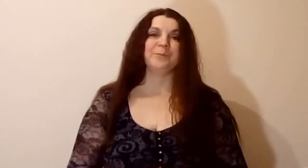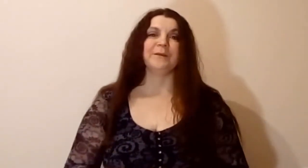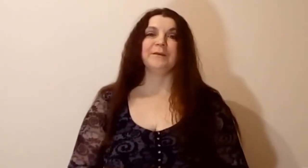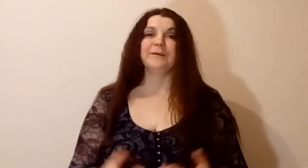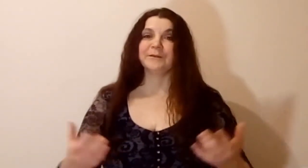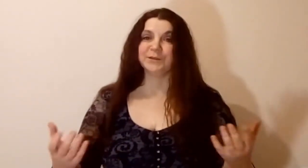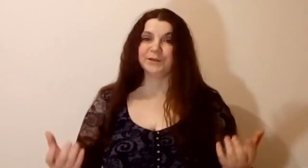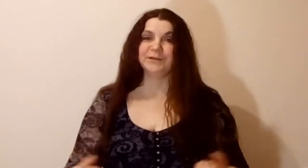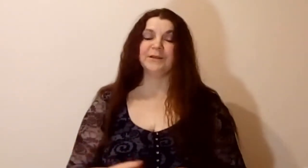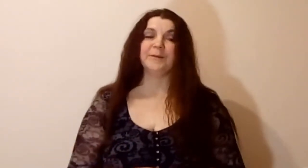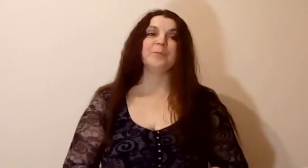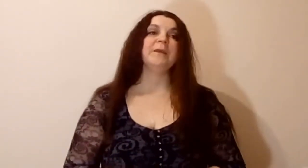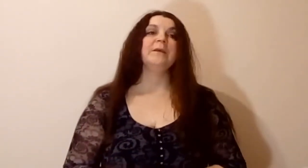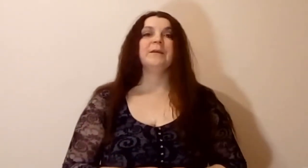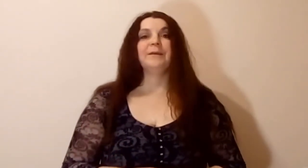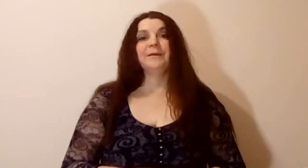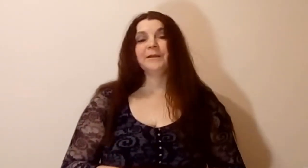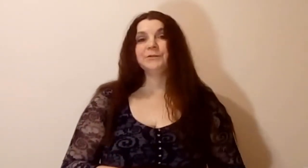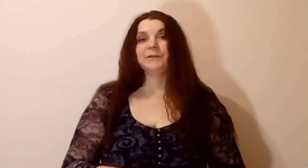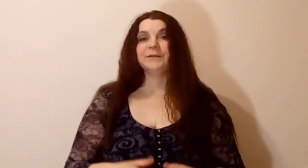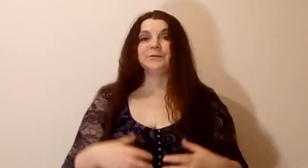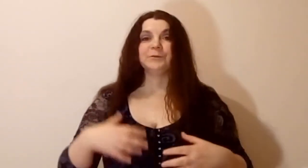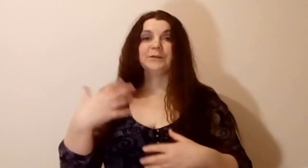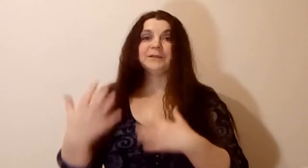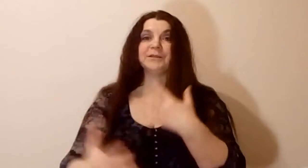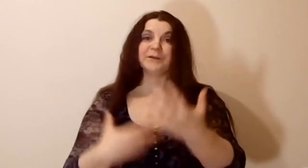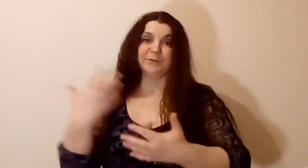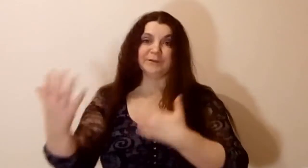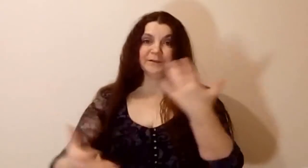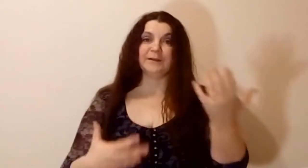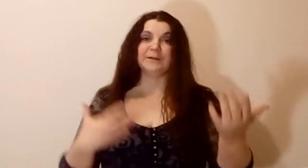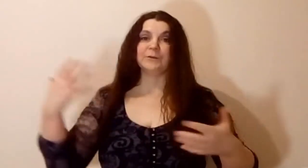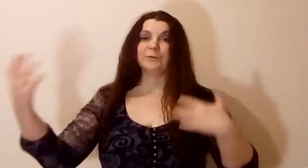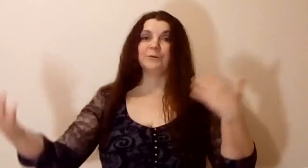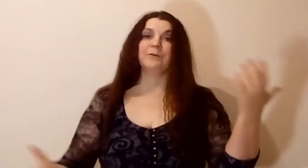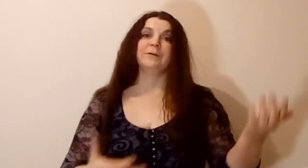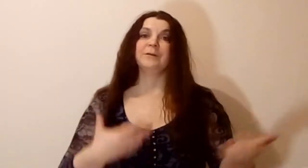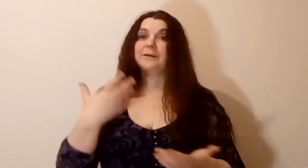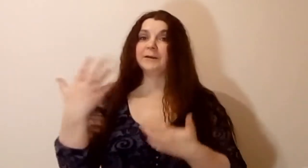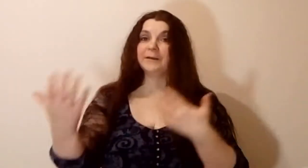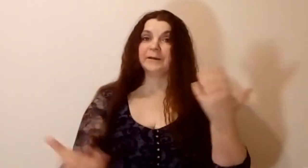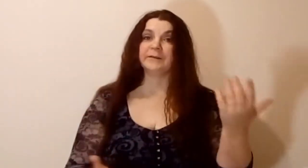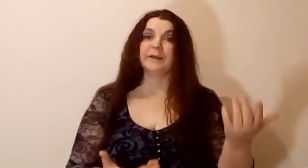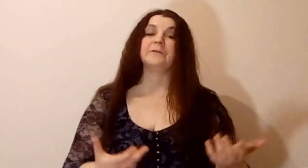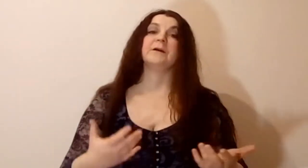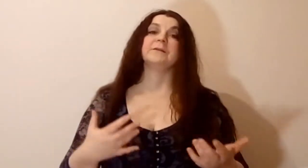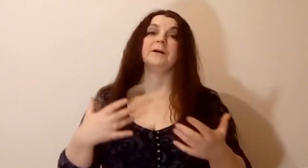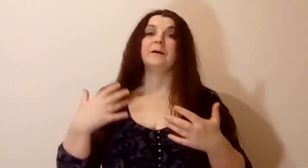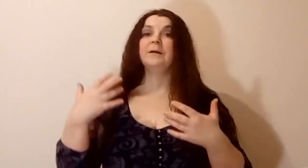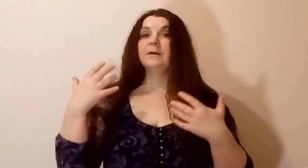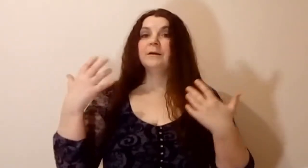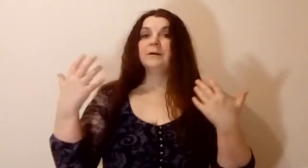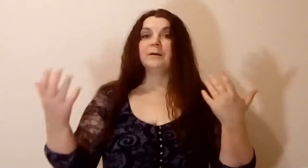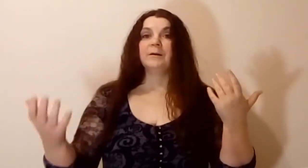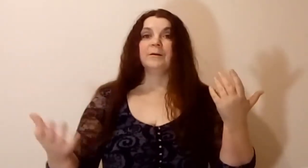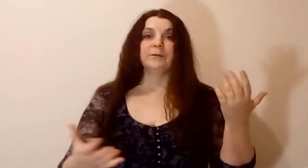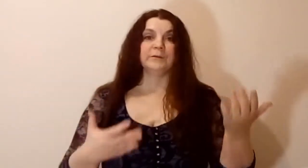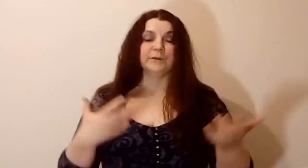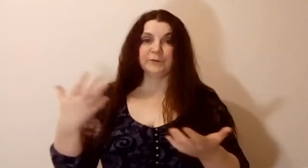и женщины. И хочу сказать, что я человек эмоциональный, то, когда я рассказываю, когда делюсь